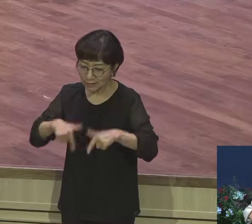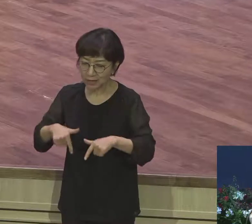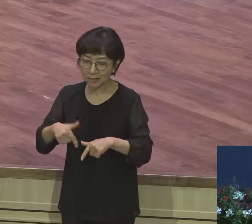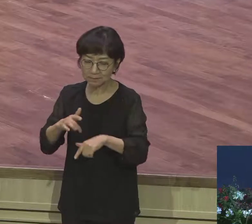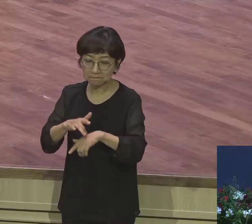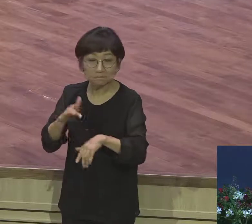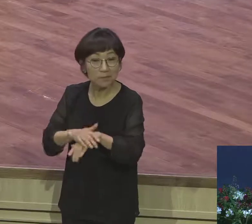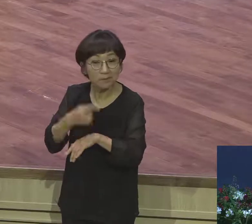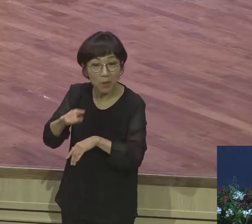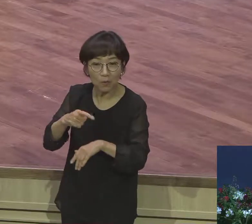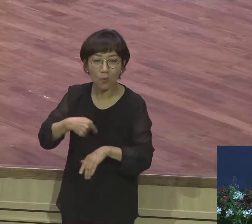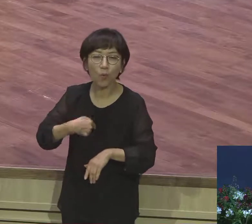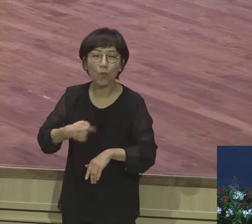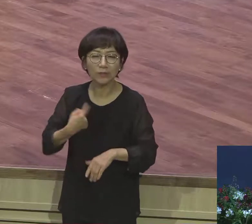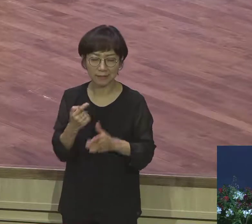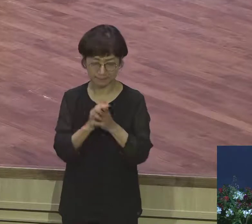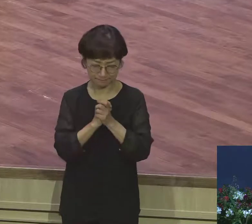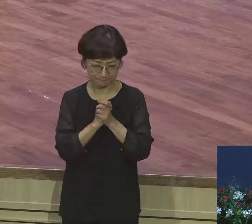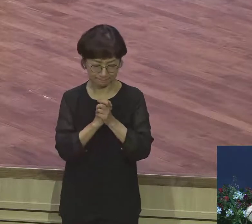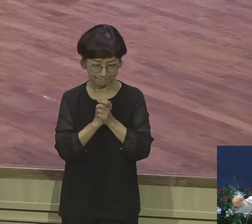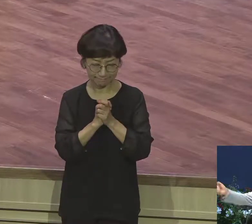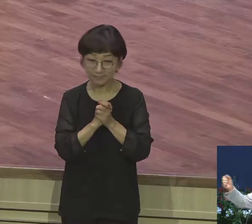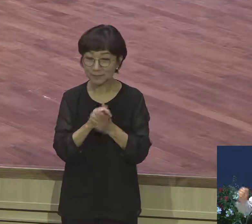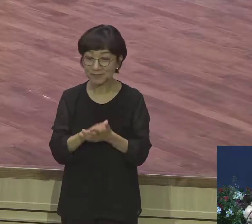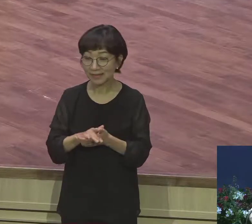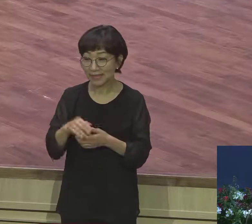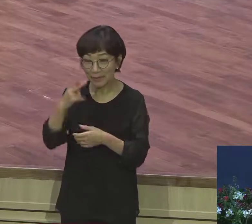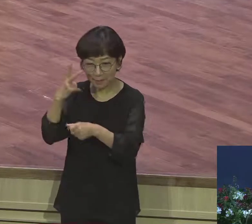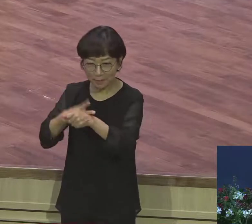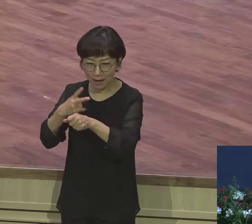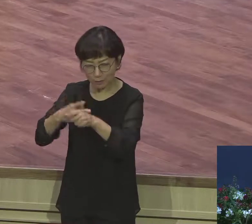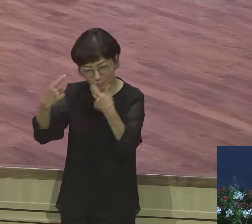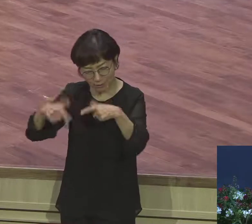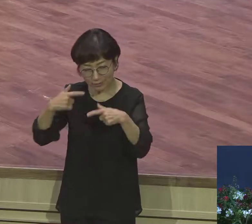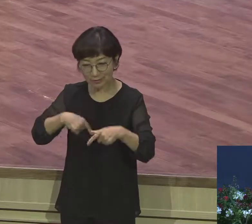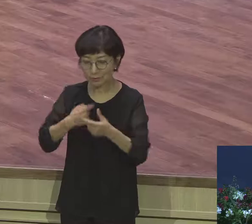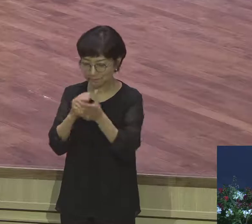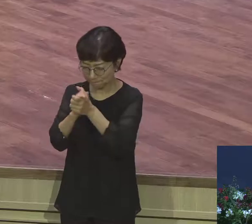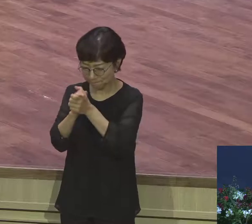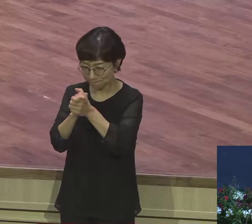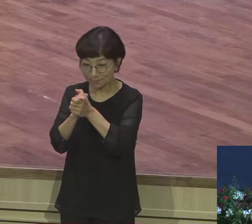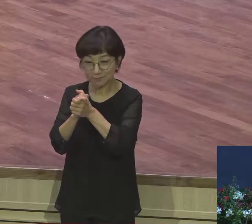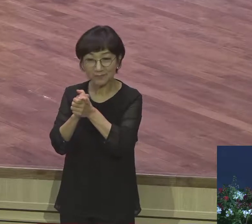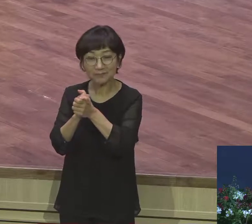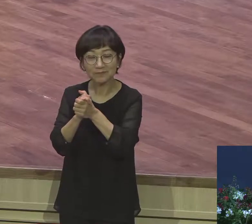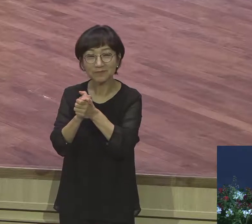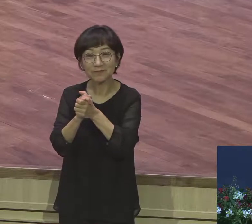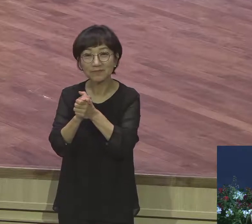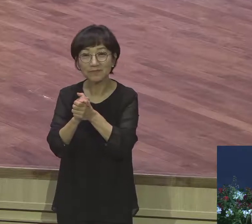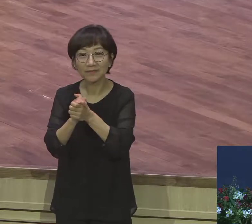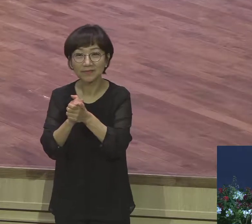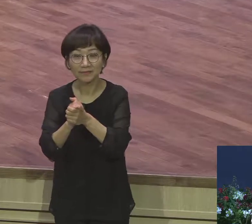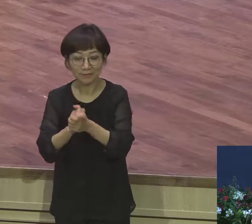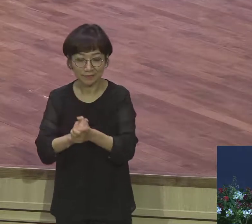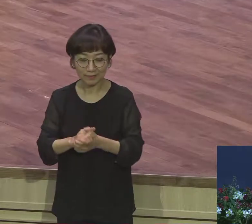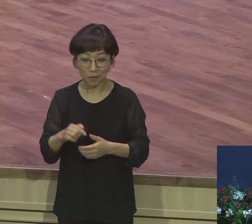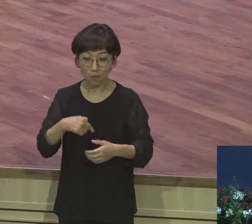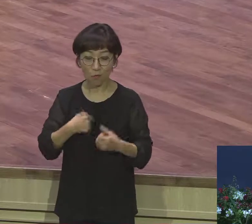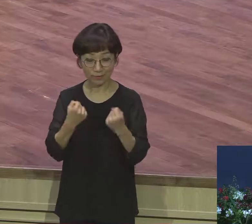성경에서 기도하고 현장이 너무 많으니까 막 정시 없이 뛰면서 기도하고 기도하나니까 혼자 내 시간 홀로